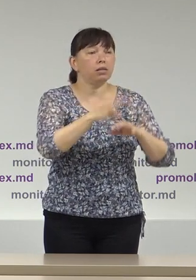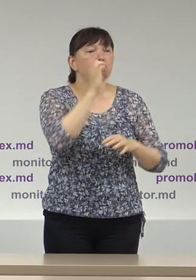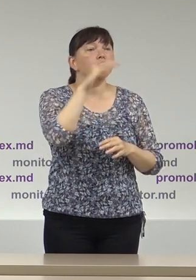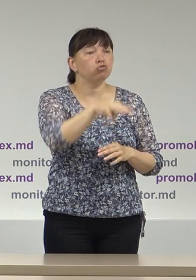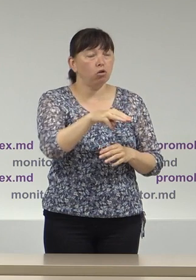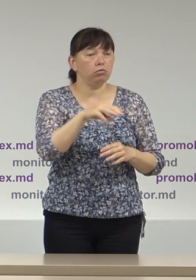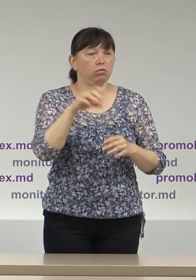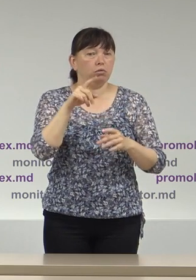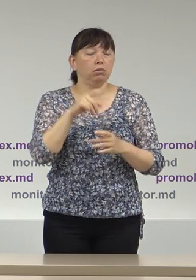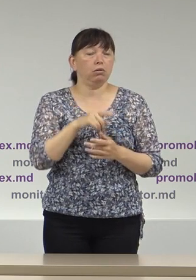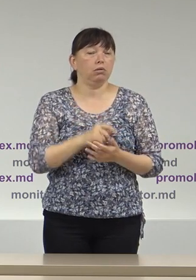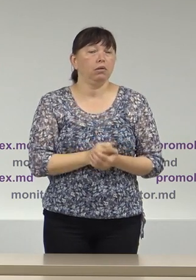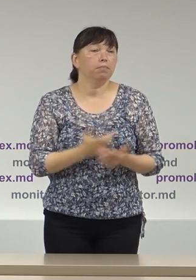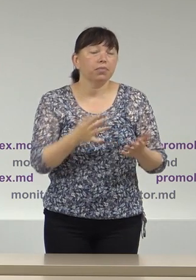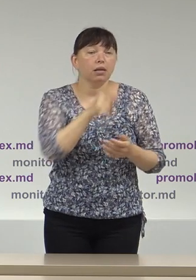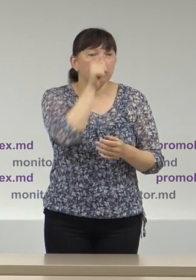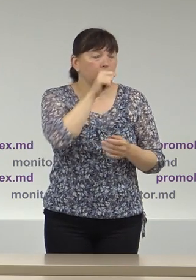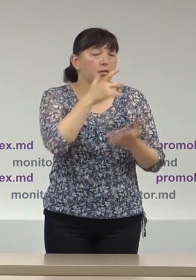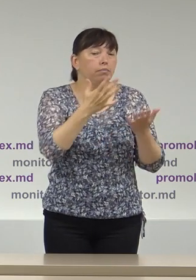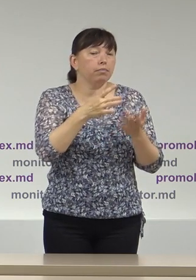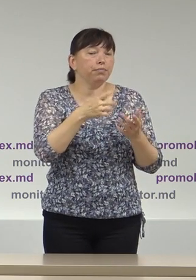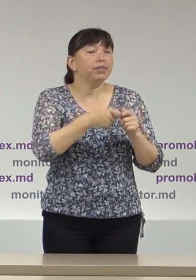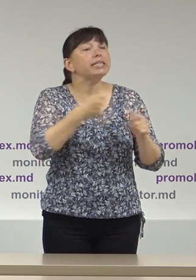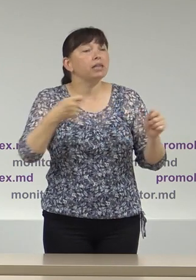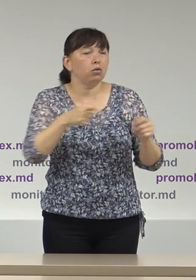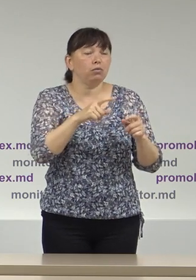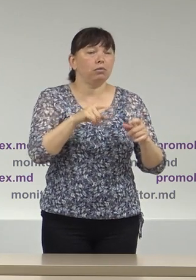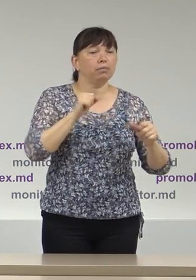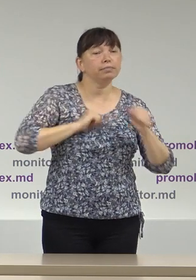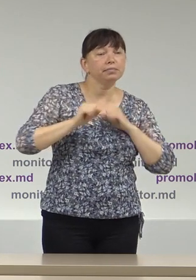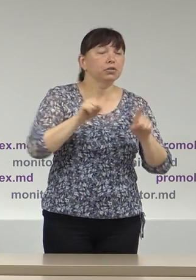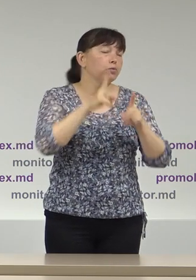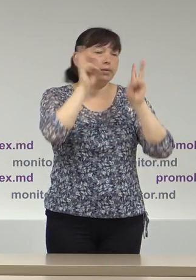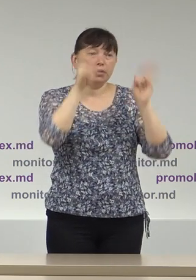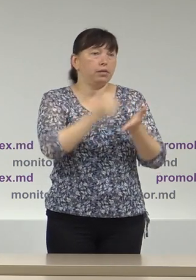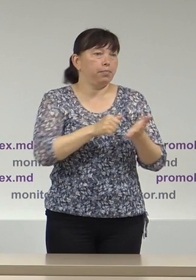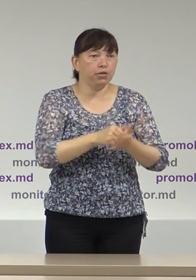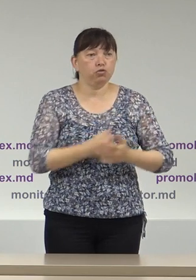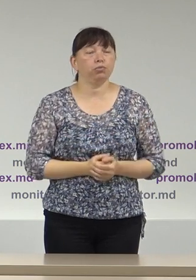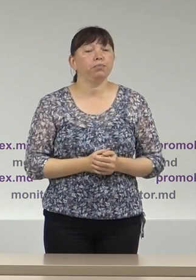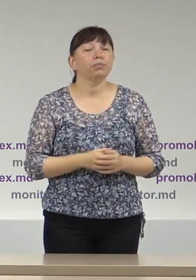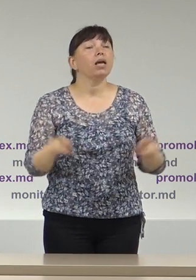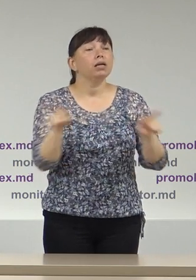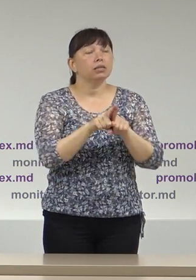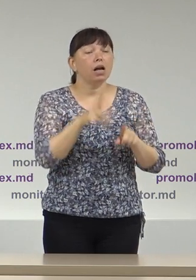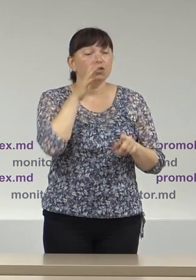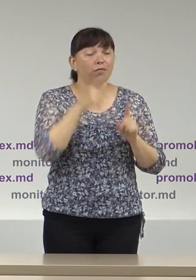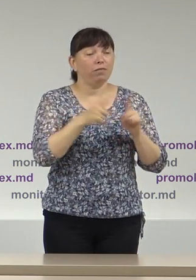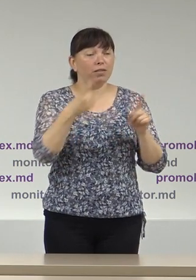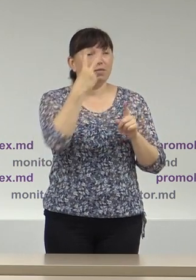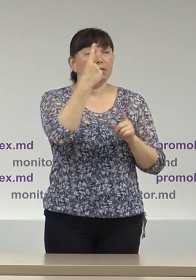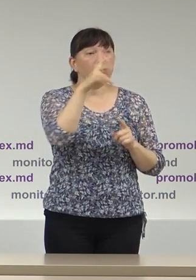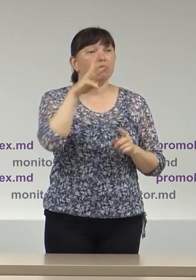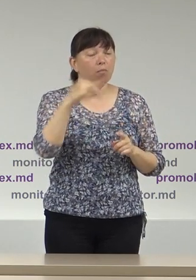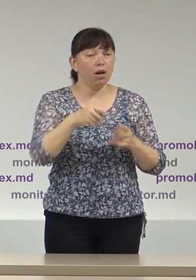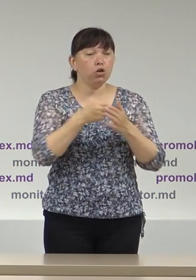comercială la care acest concurenț s-a adresat de asemenea în perioada 21 mai